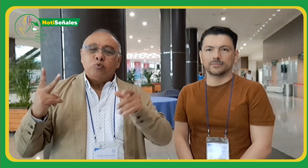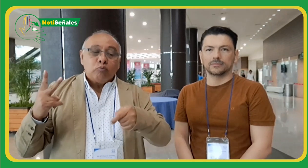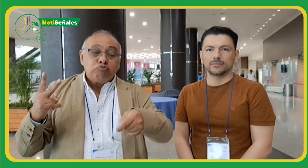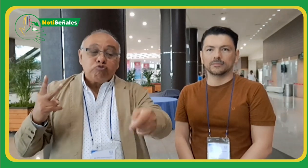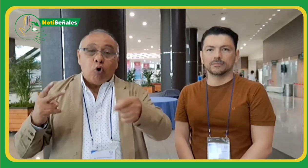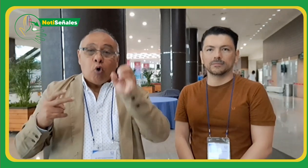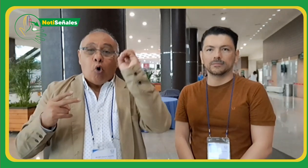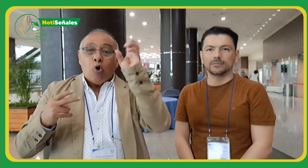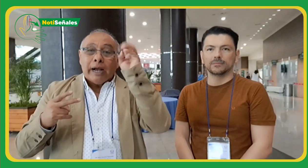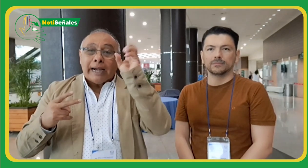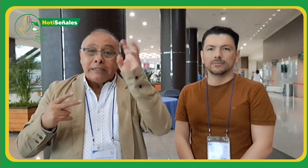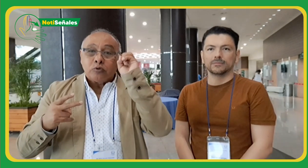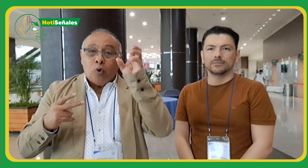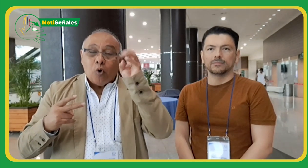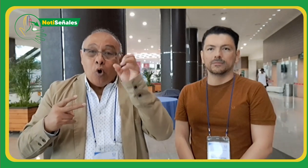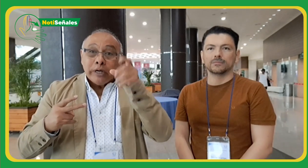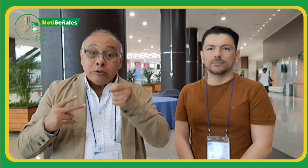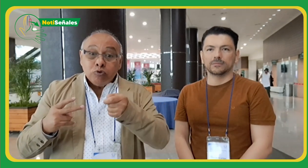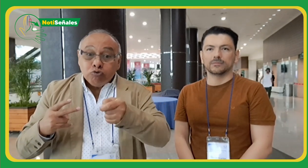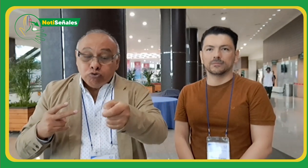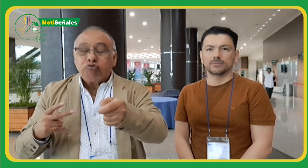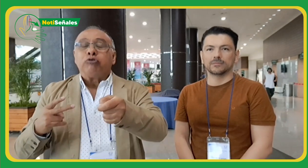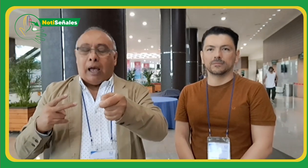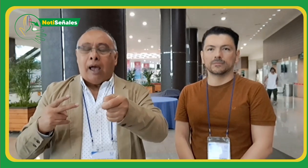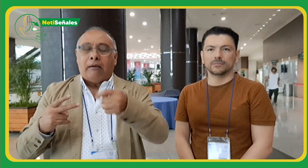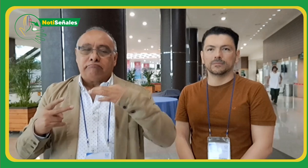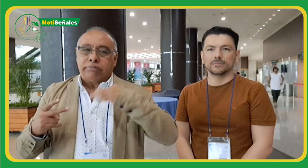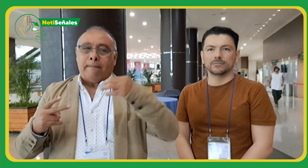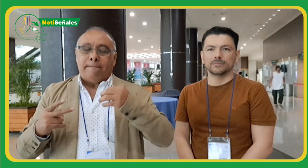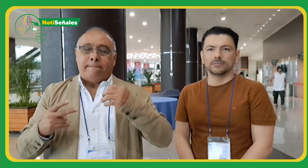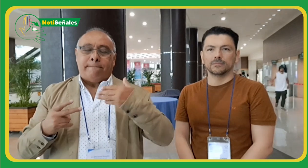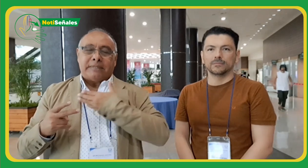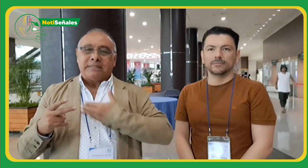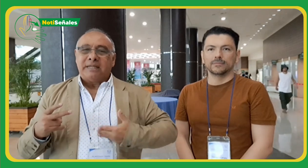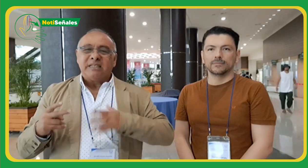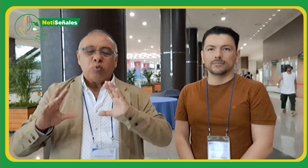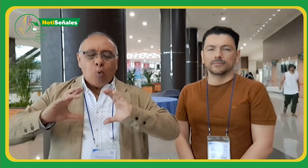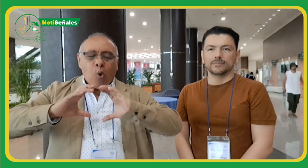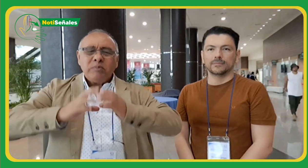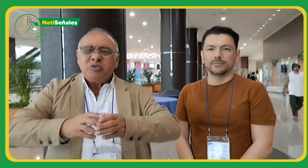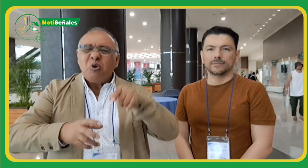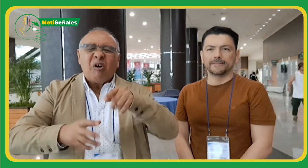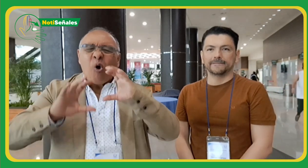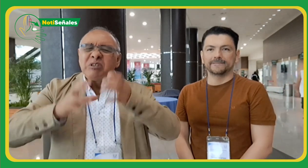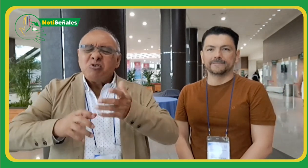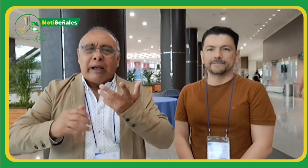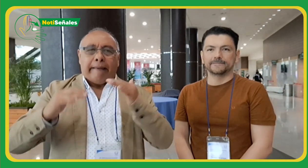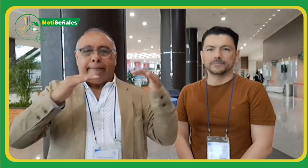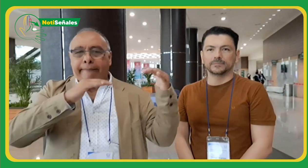de los Derechos Humanos durante las emergencias y crisis humanitarias en el Congreso, que será en pocos días. Y por